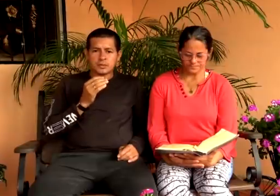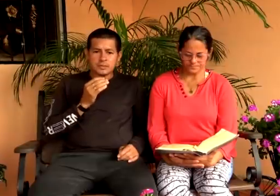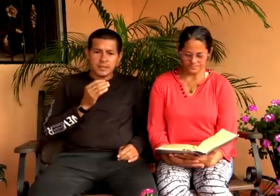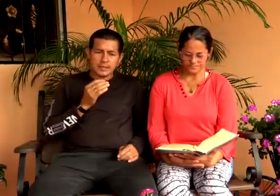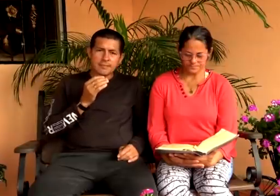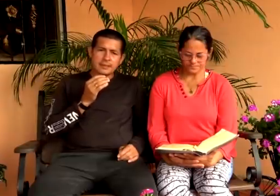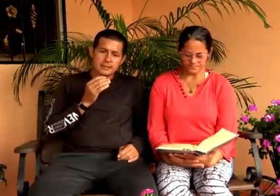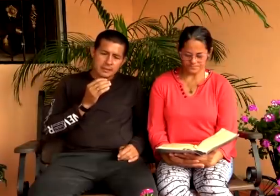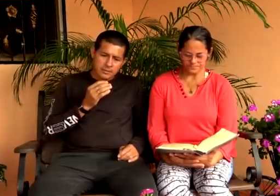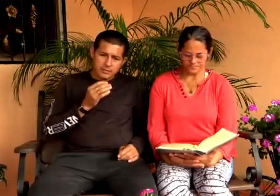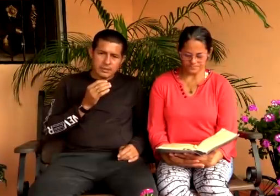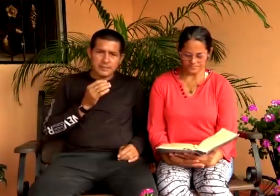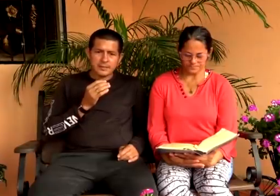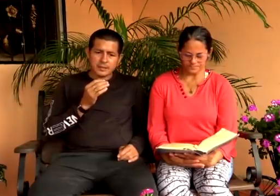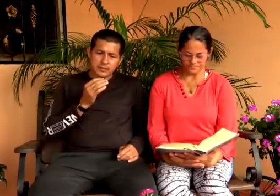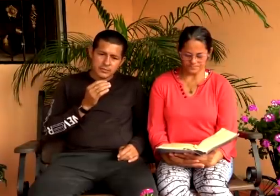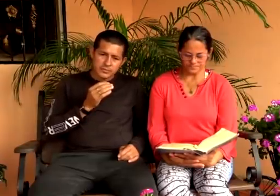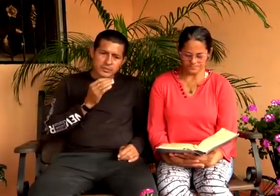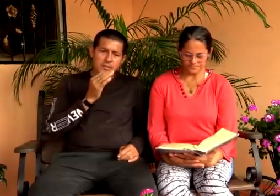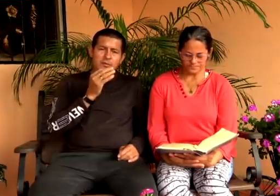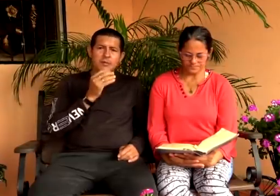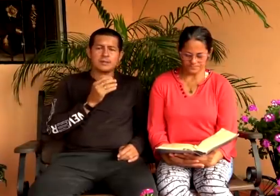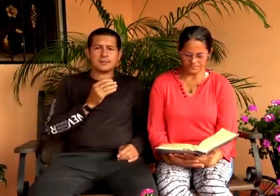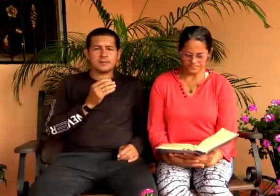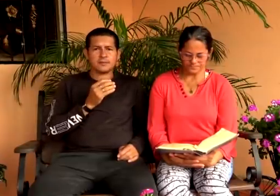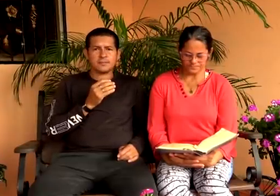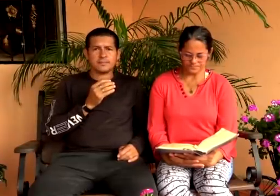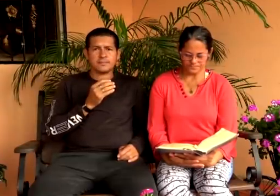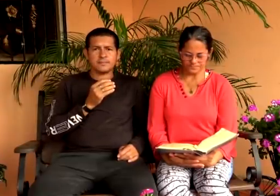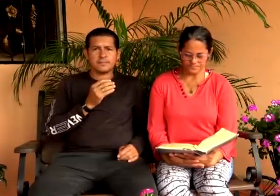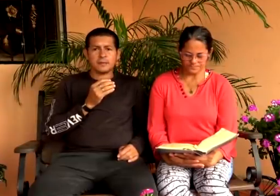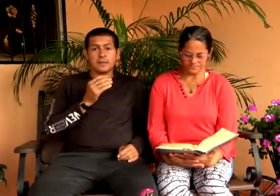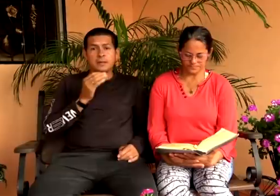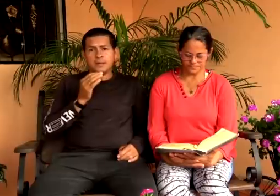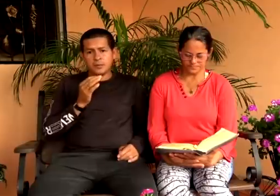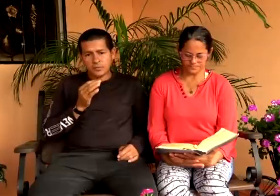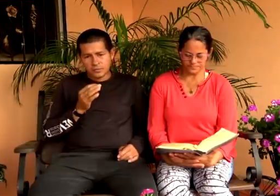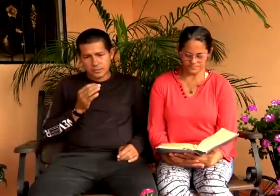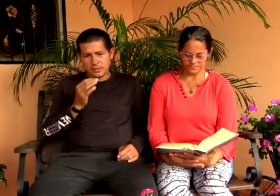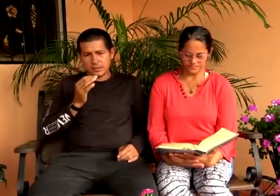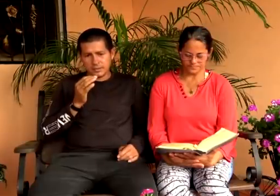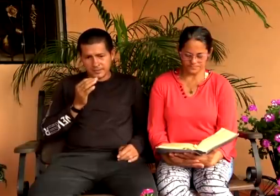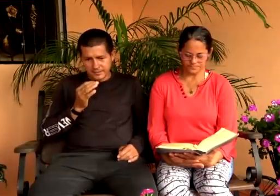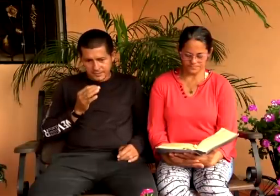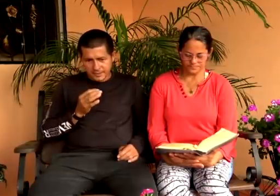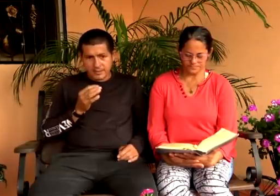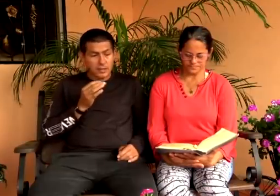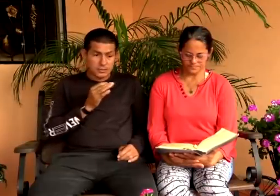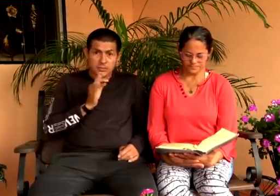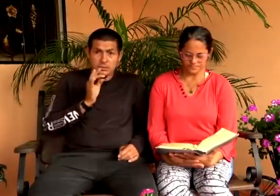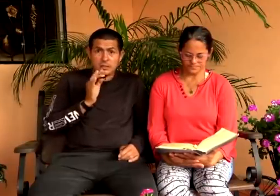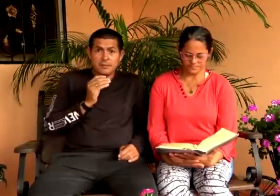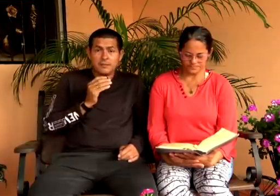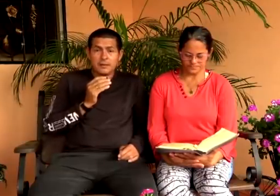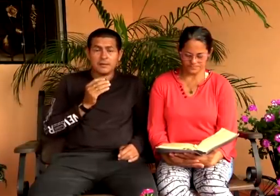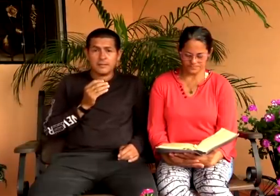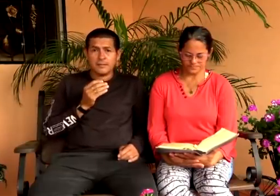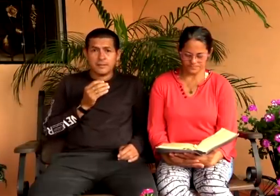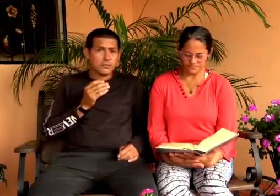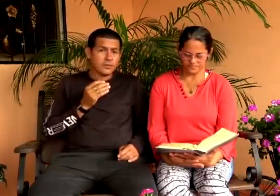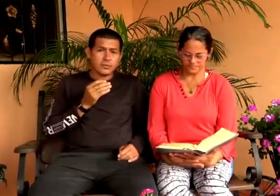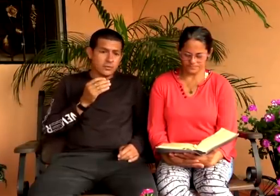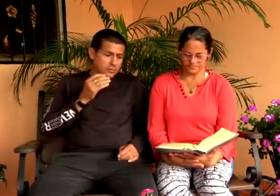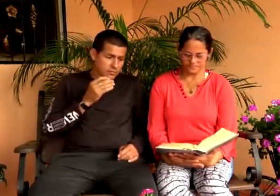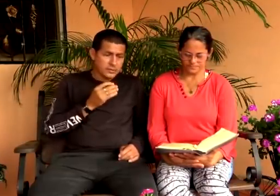Y esos que se han apartado de la verdad no son hijos del Señor. Hijo de Satanás. Y lo dice la Biblia.